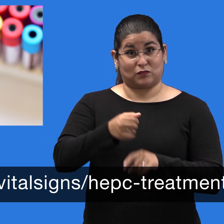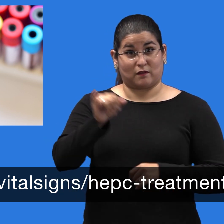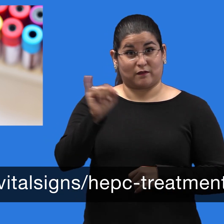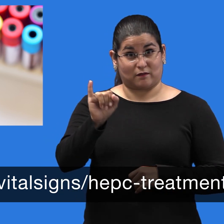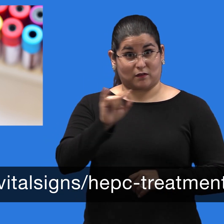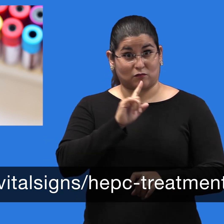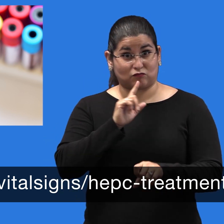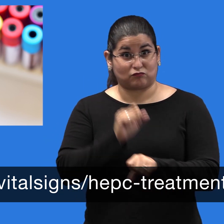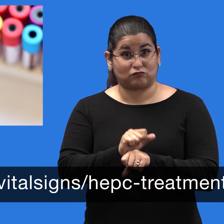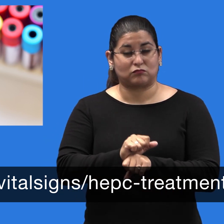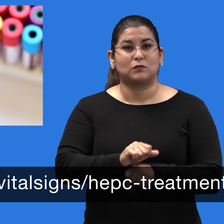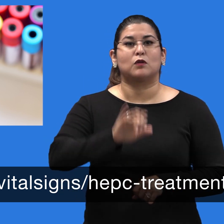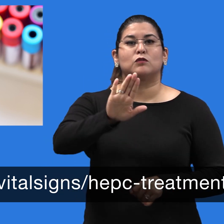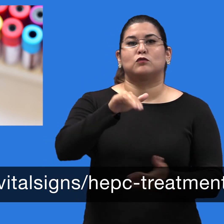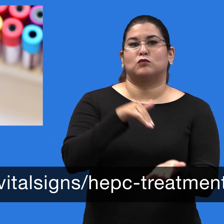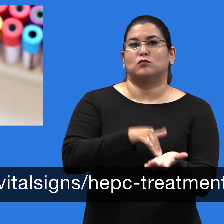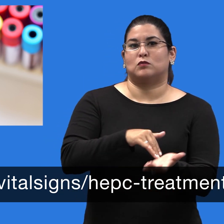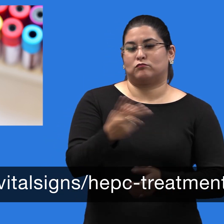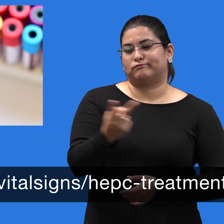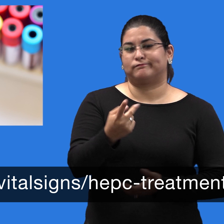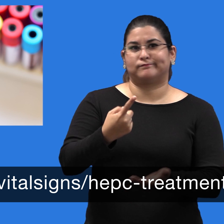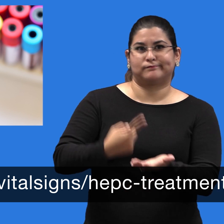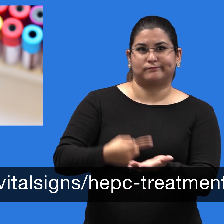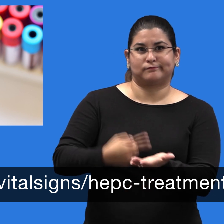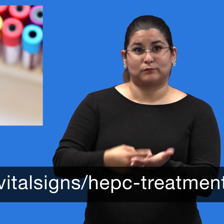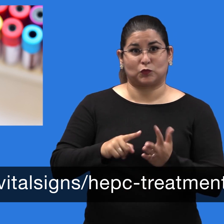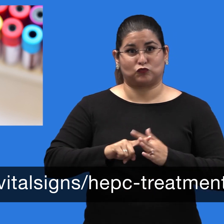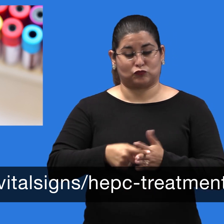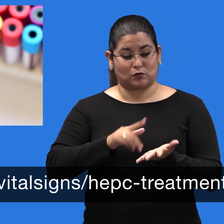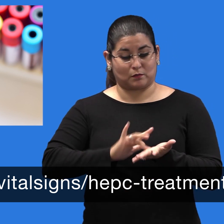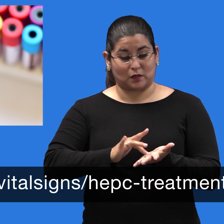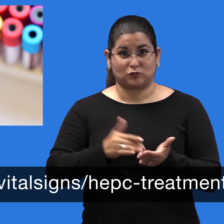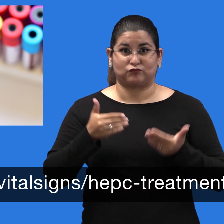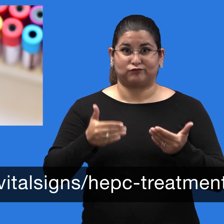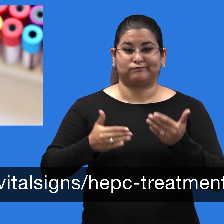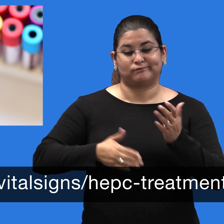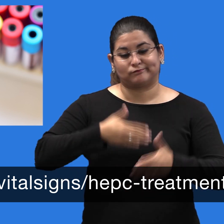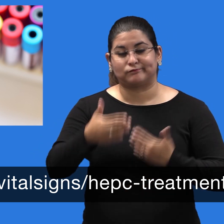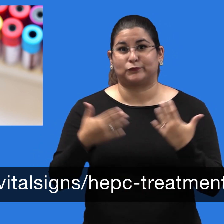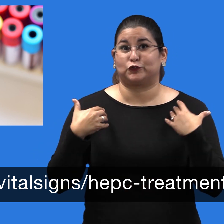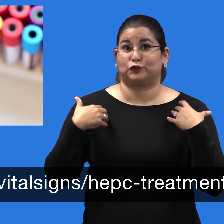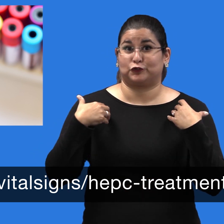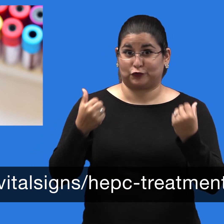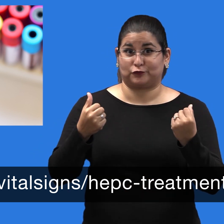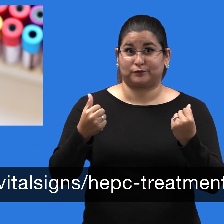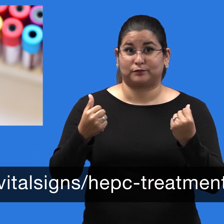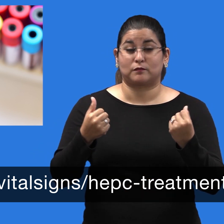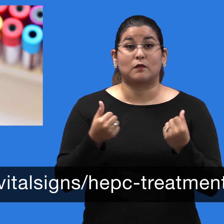hepatitis C, hable con un proveedor para comenzar el tratamiento y curarse. Para obtener más información, visite www